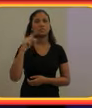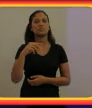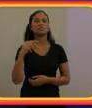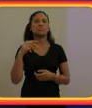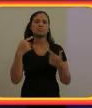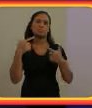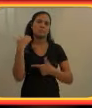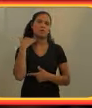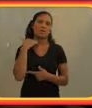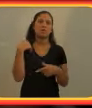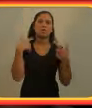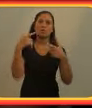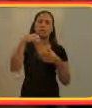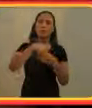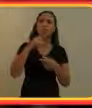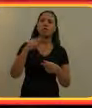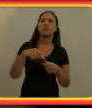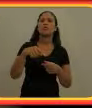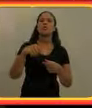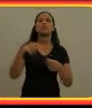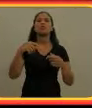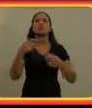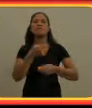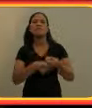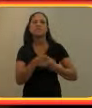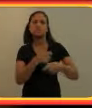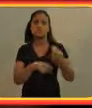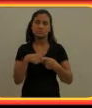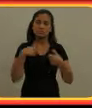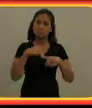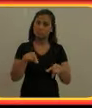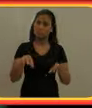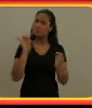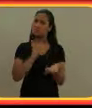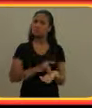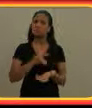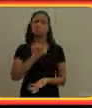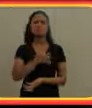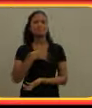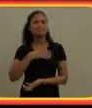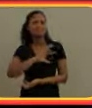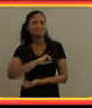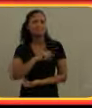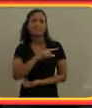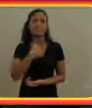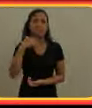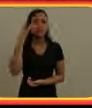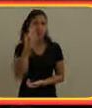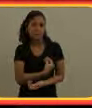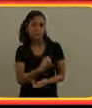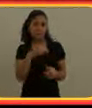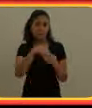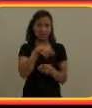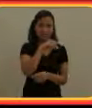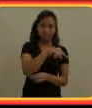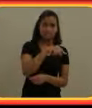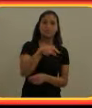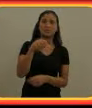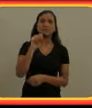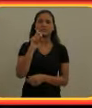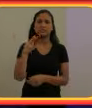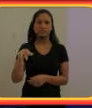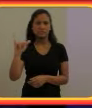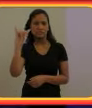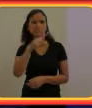trabalho com o mercado financeiro, então eu estou aqui realmente como espectador. E eu estou adorando. Eu acho que participar de um evento como esse, como a